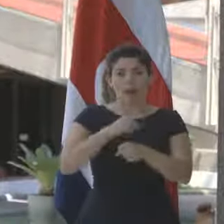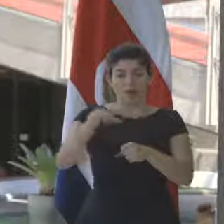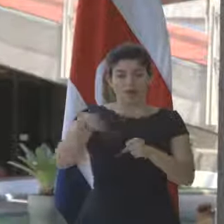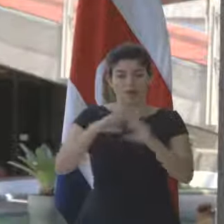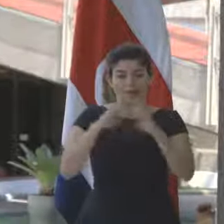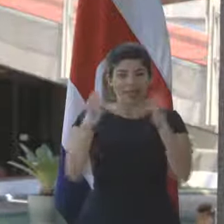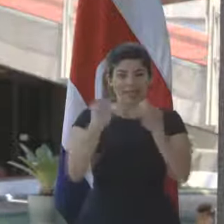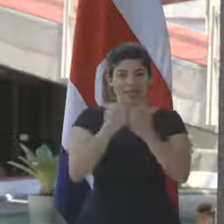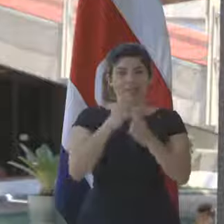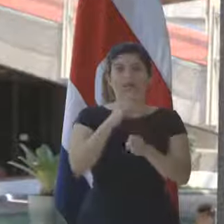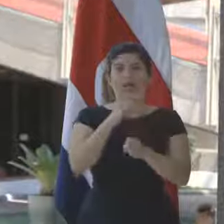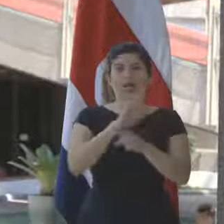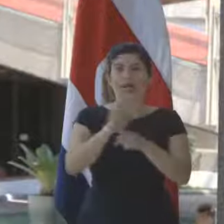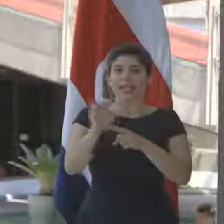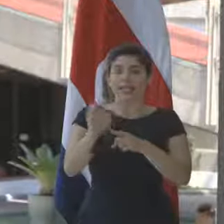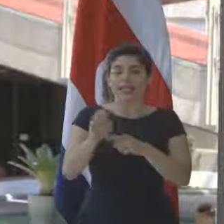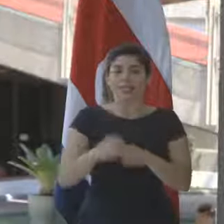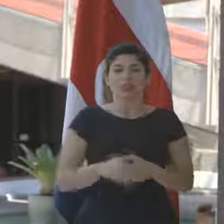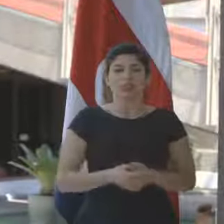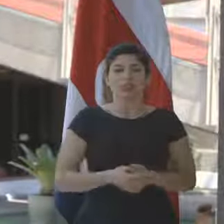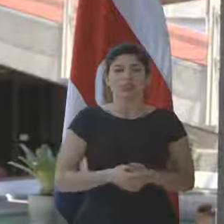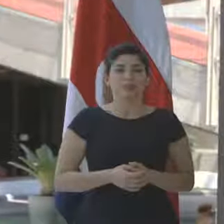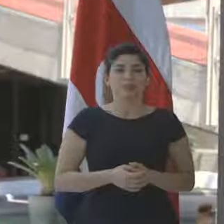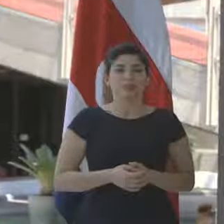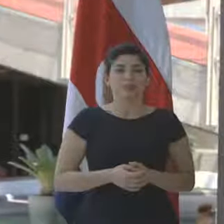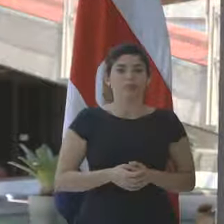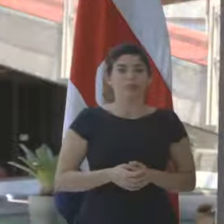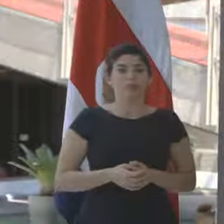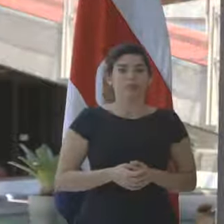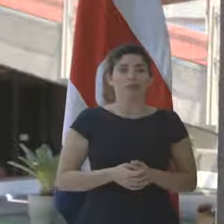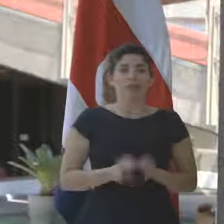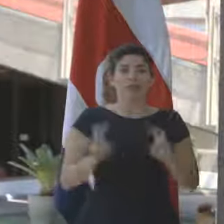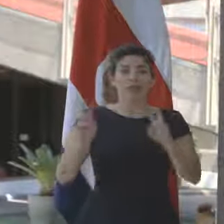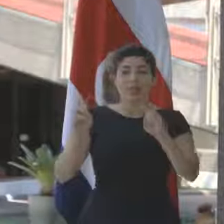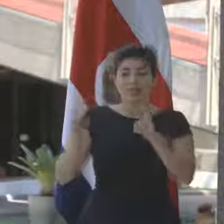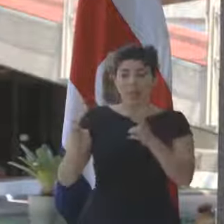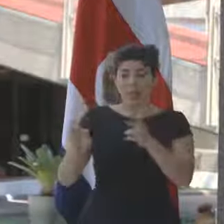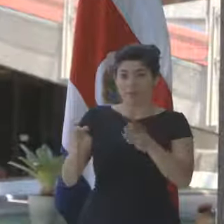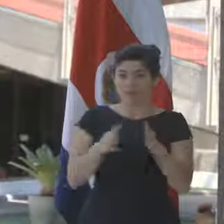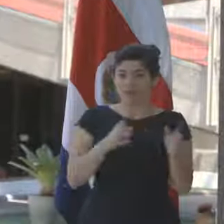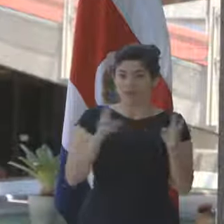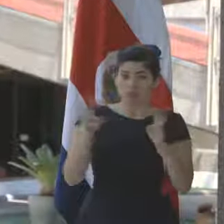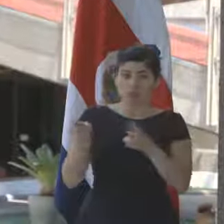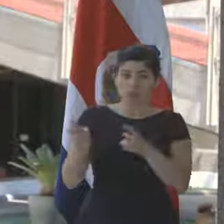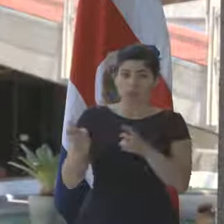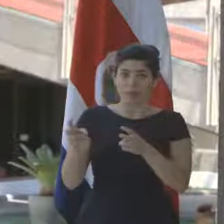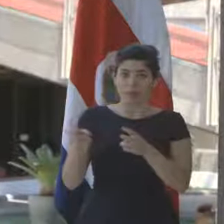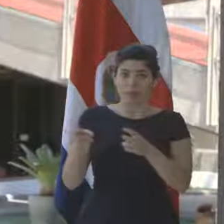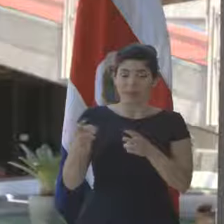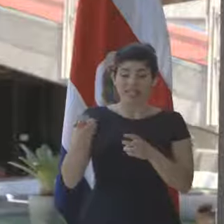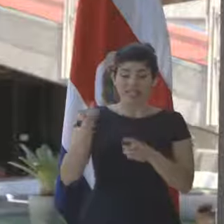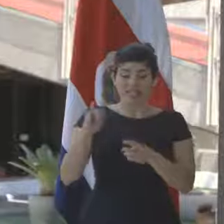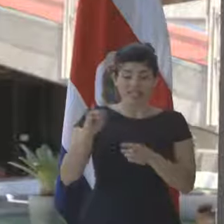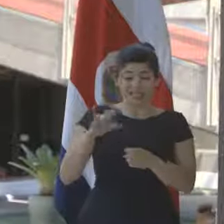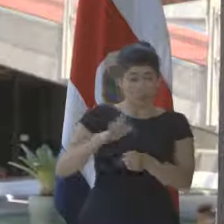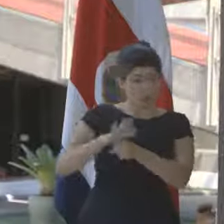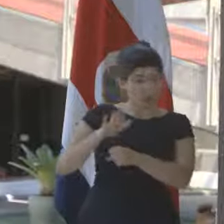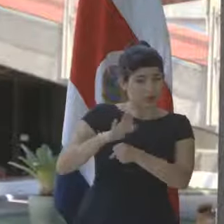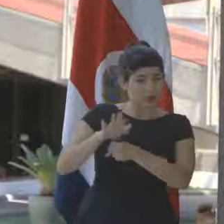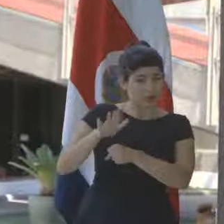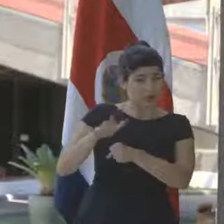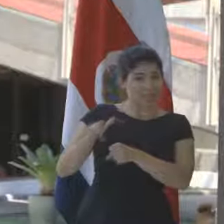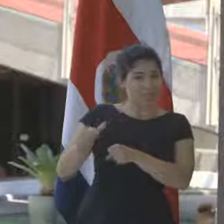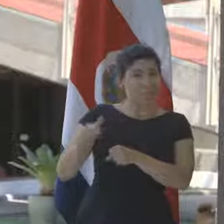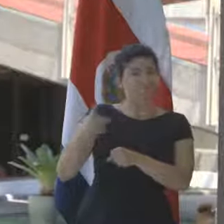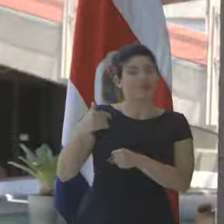los garantes éticos. En materia de si es suficiente, aquí hay